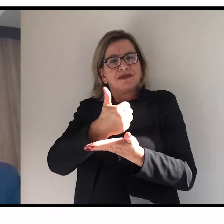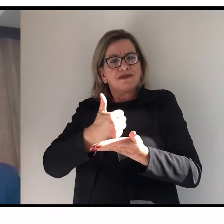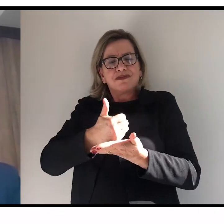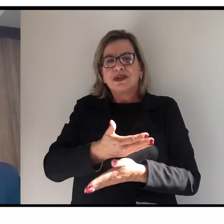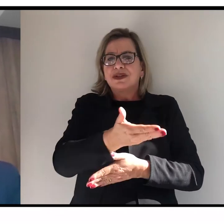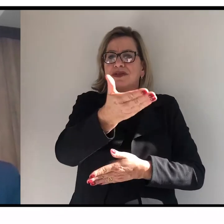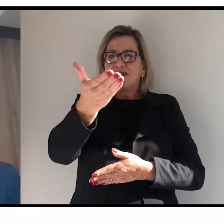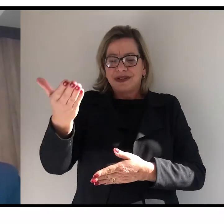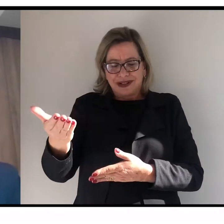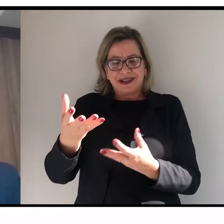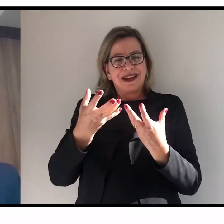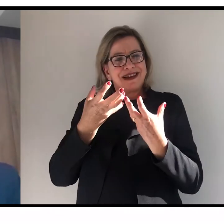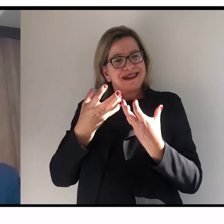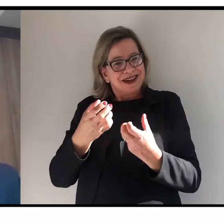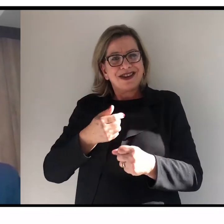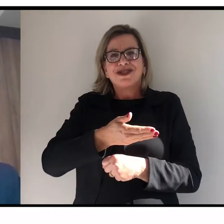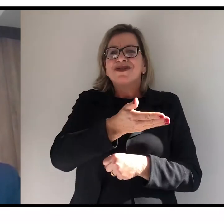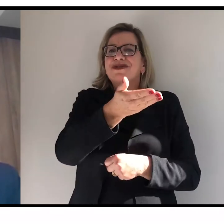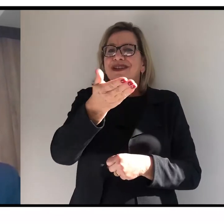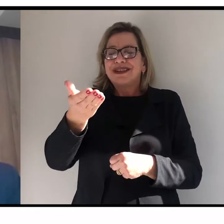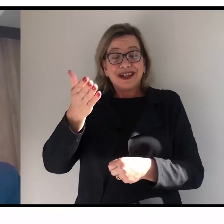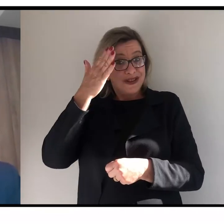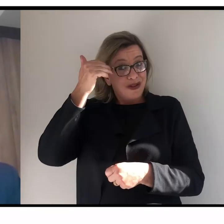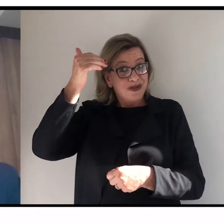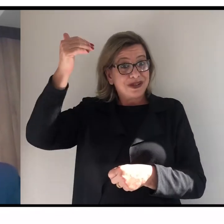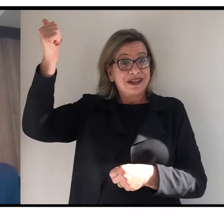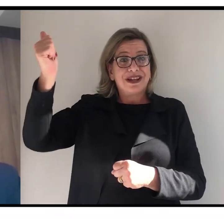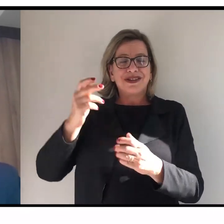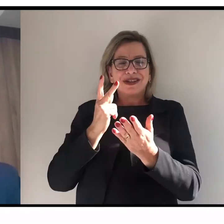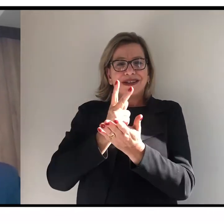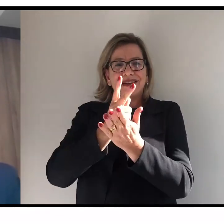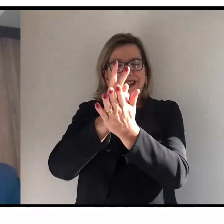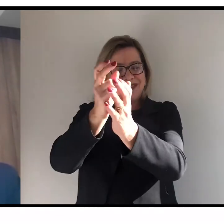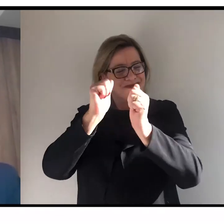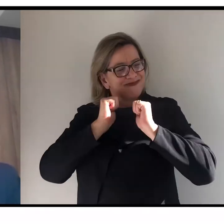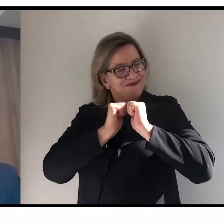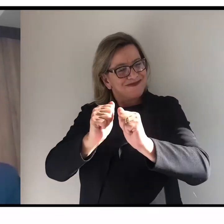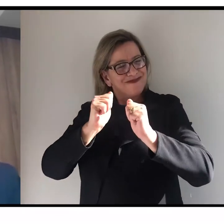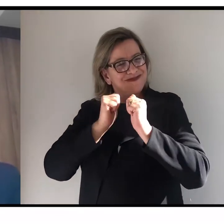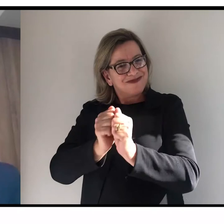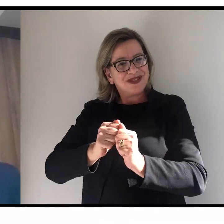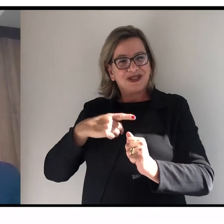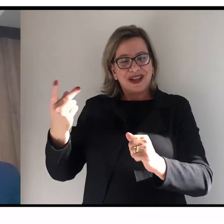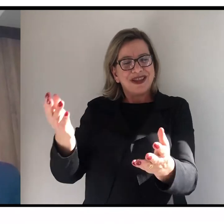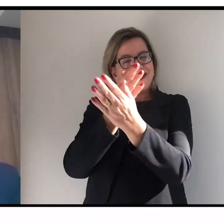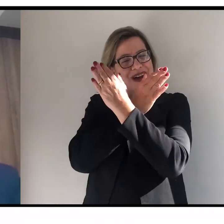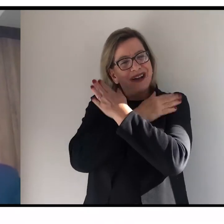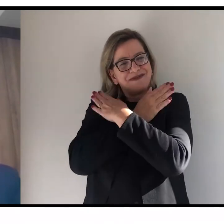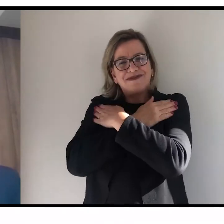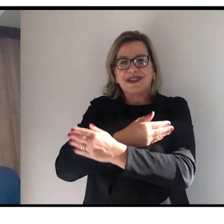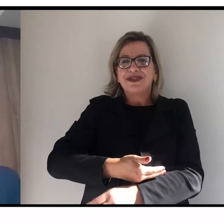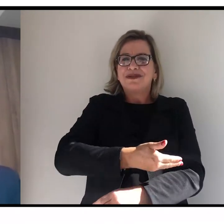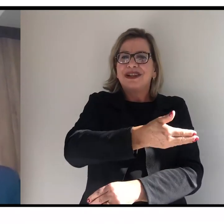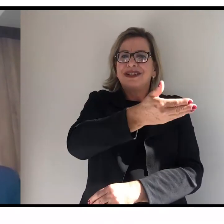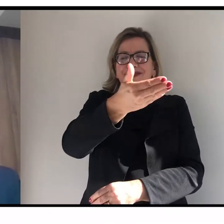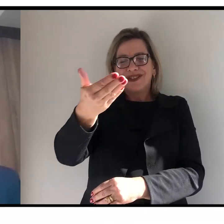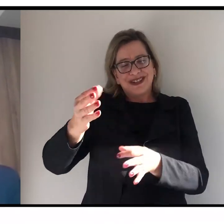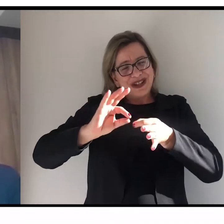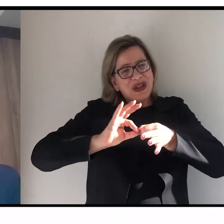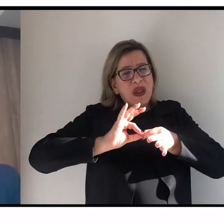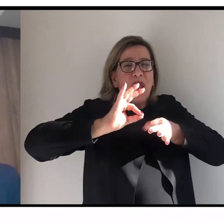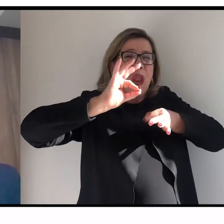Desejo a todos muito sucesso e contem conosco nesta caminhada. Um grande abraço, de longe,